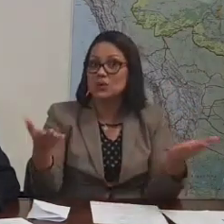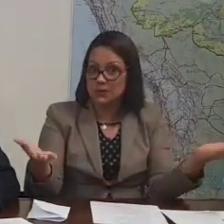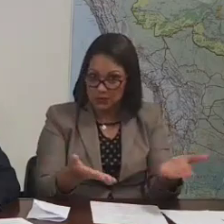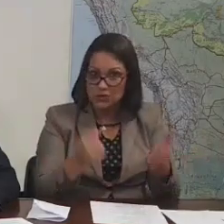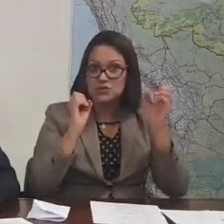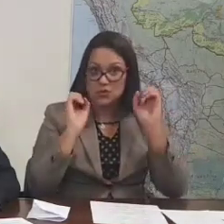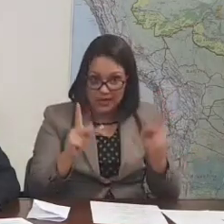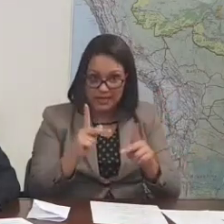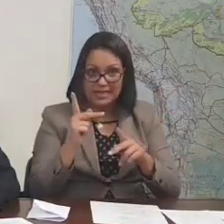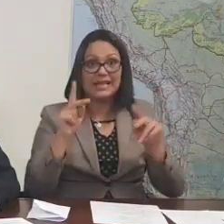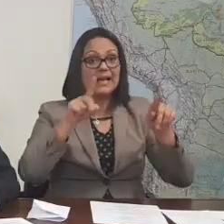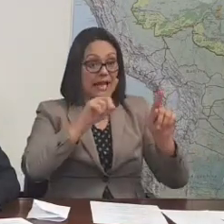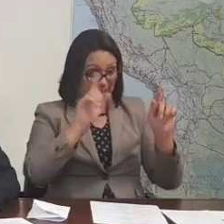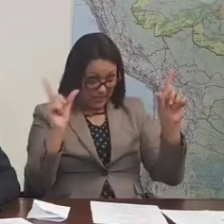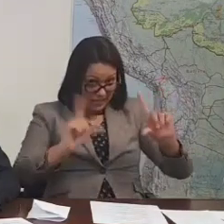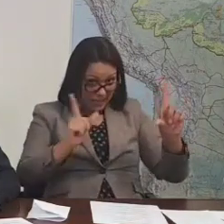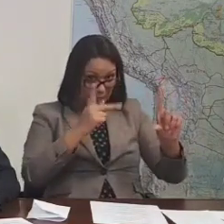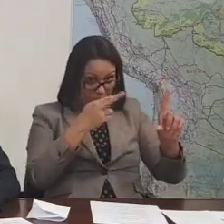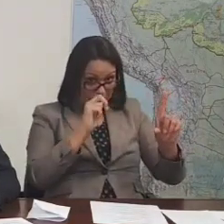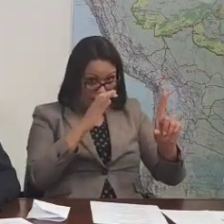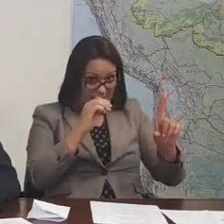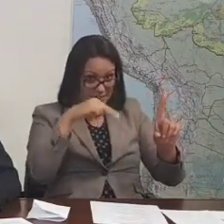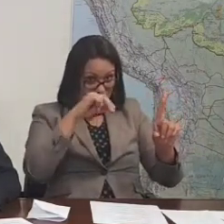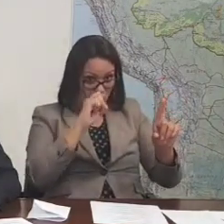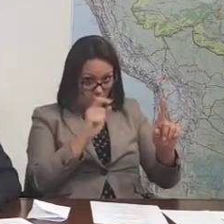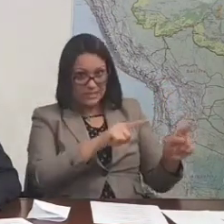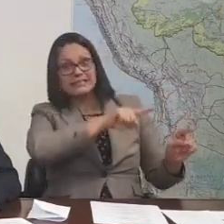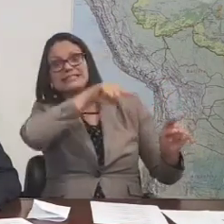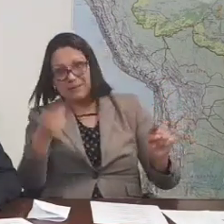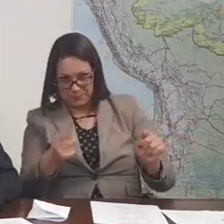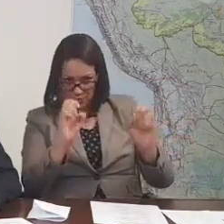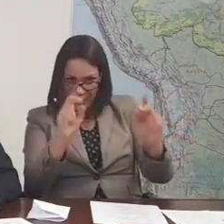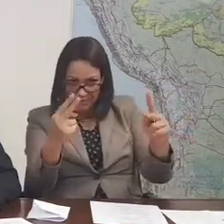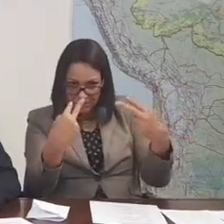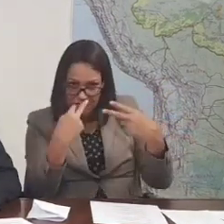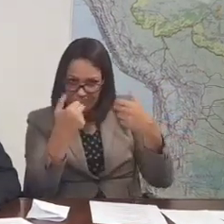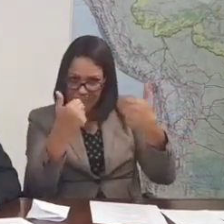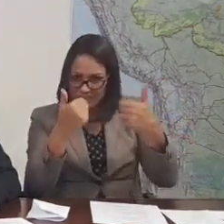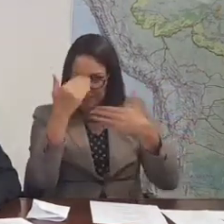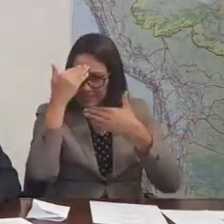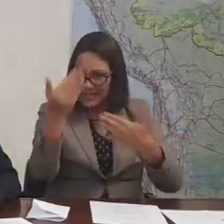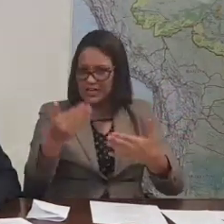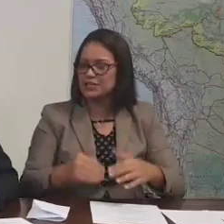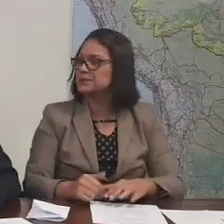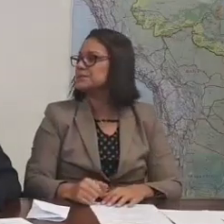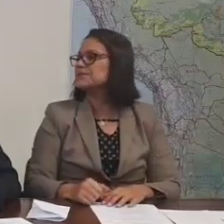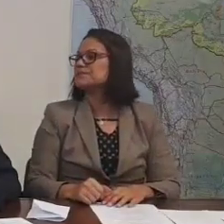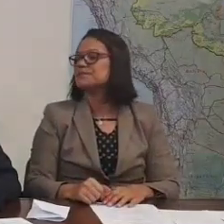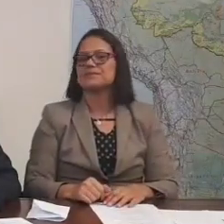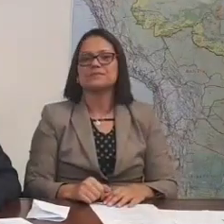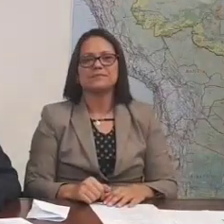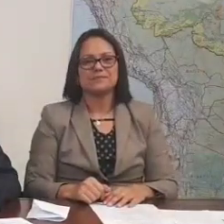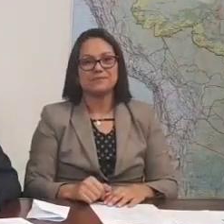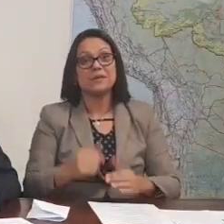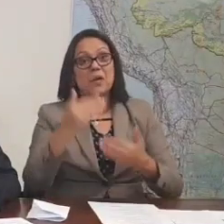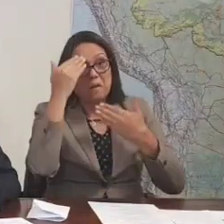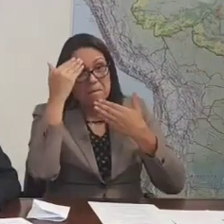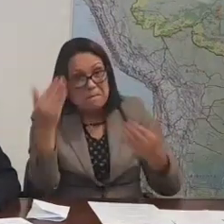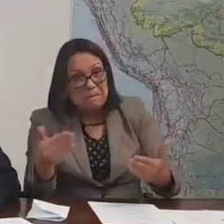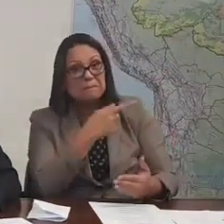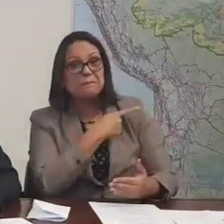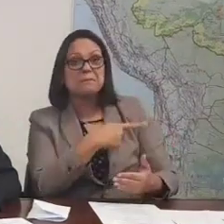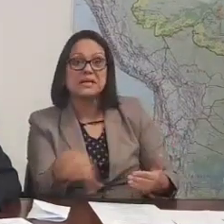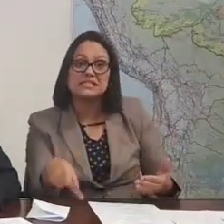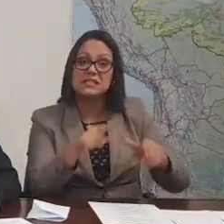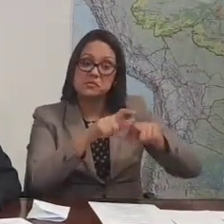depois da Praça é Nossa, Danilo Gentil, good night. Muito obrigado, vocês duas. Quero agradecer. O presidente esteve com a bancada feminina do